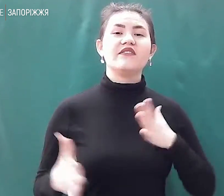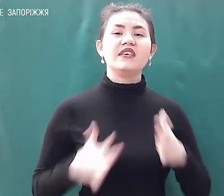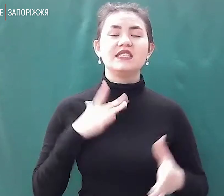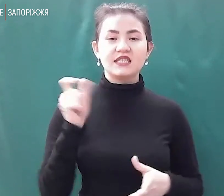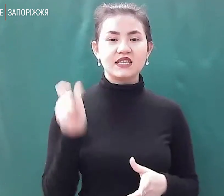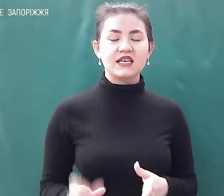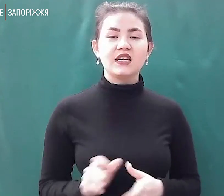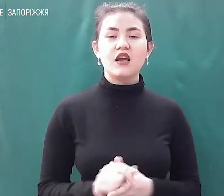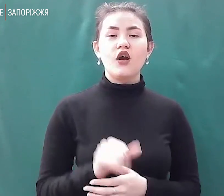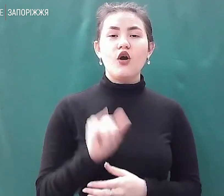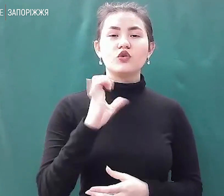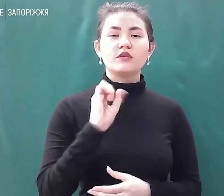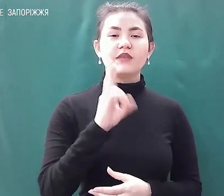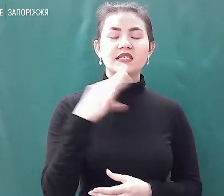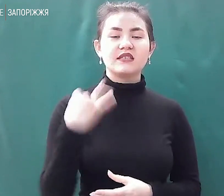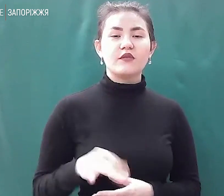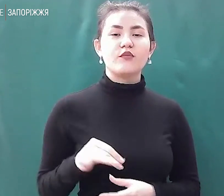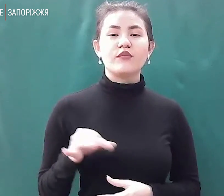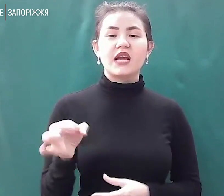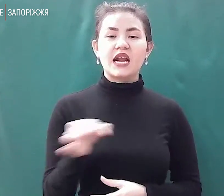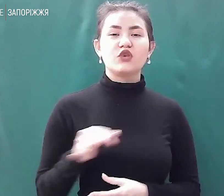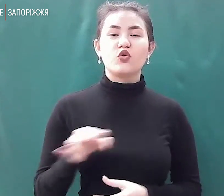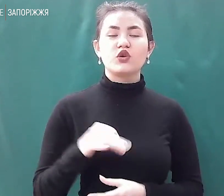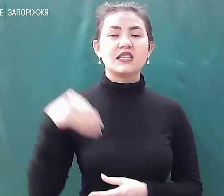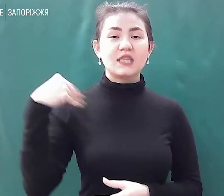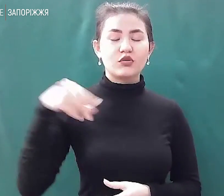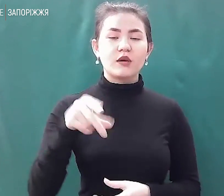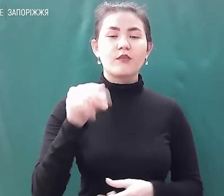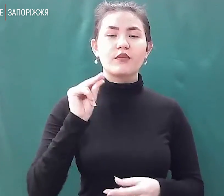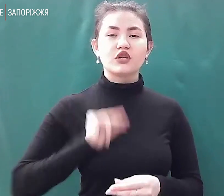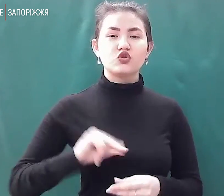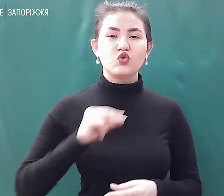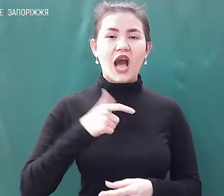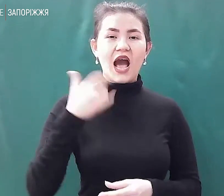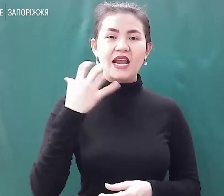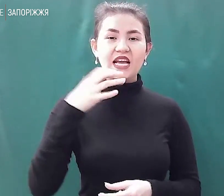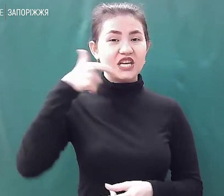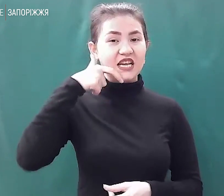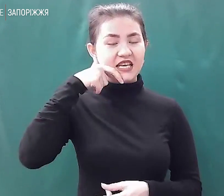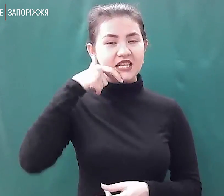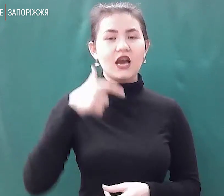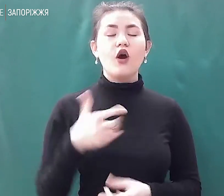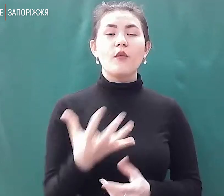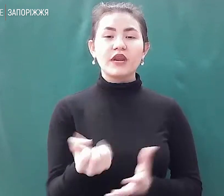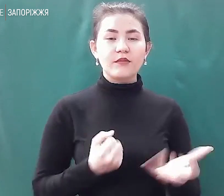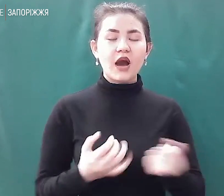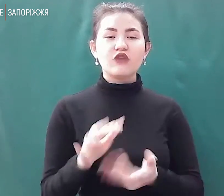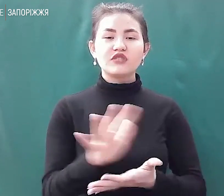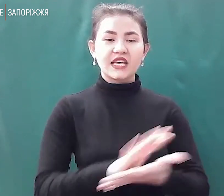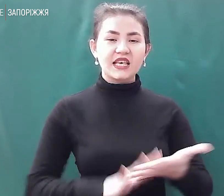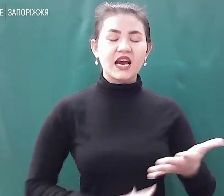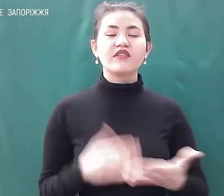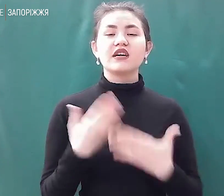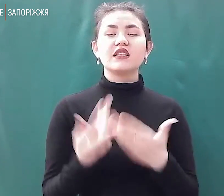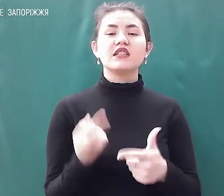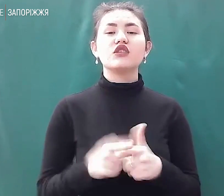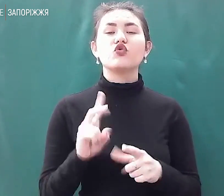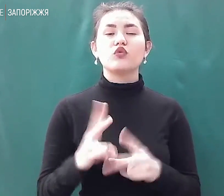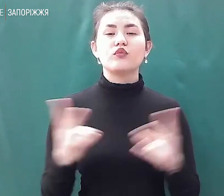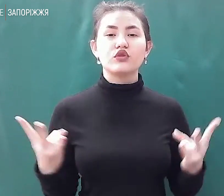мікрорайоні Запоріжжя. Там працює гаряча лінія і оператори приймають заявки від тих, кому допомогти і тих,